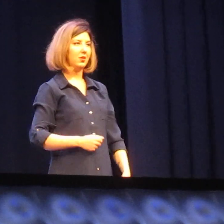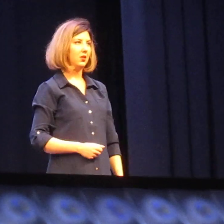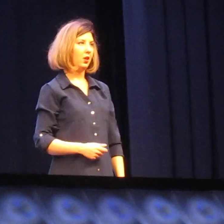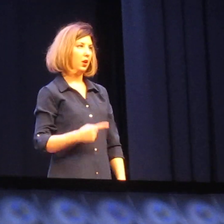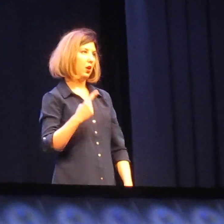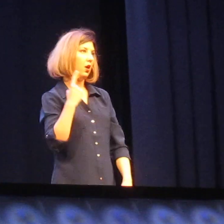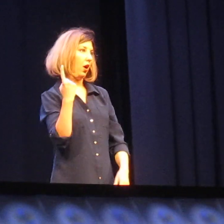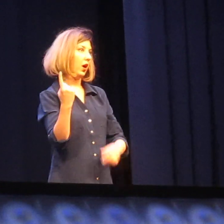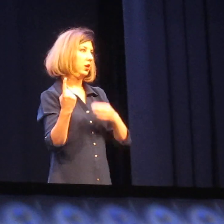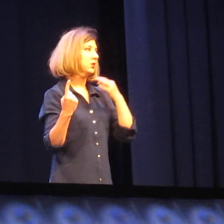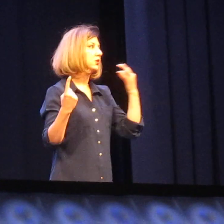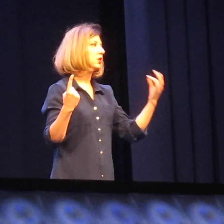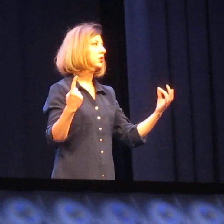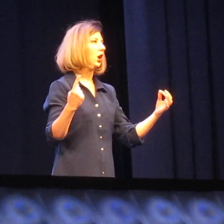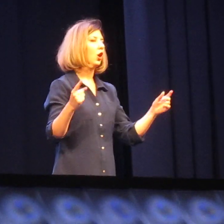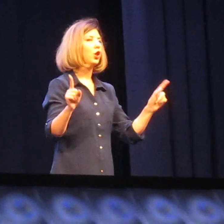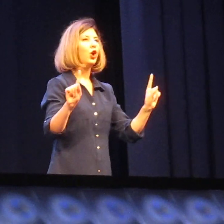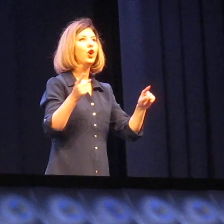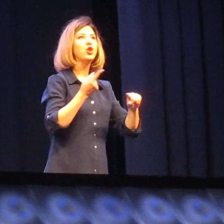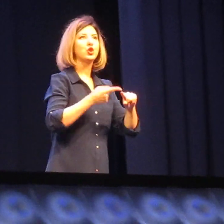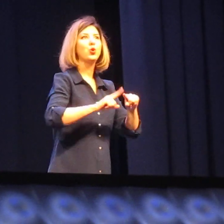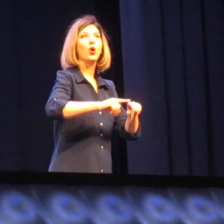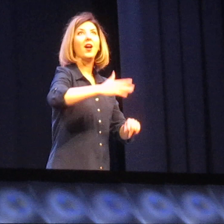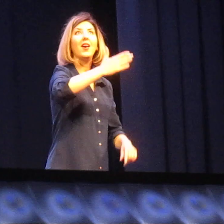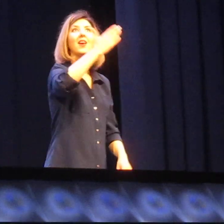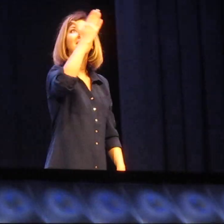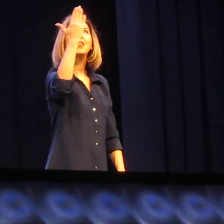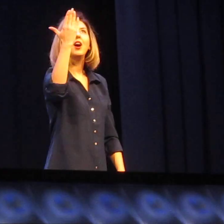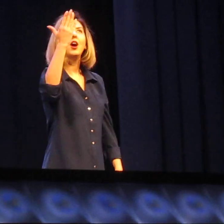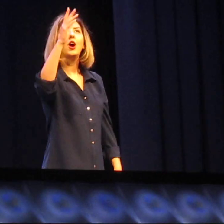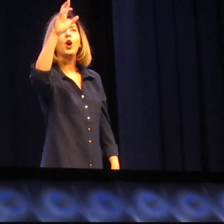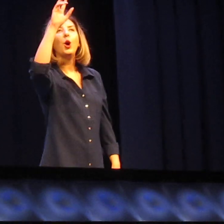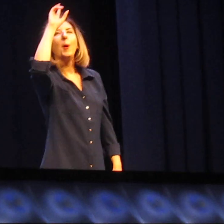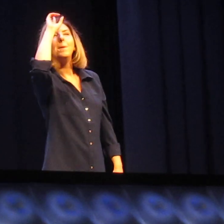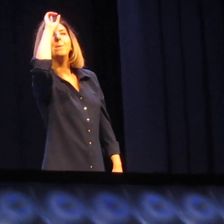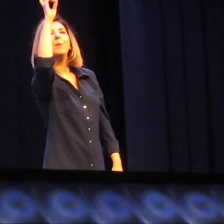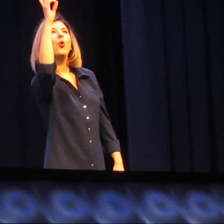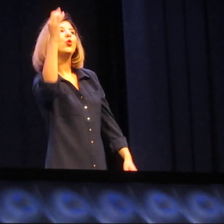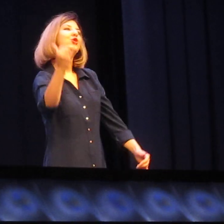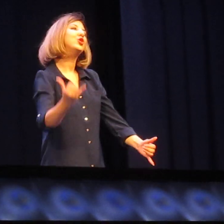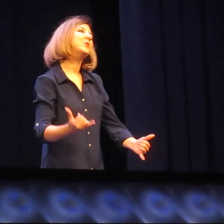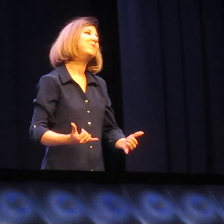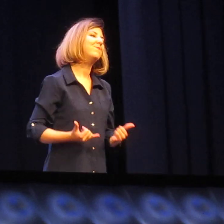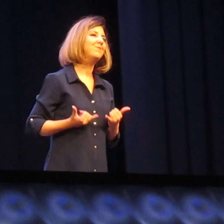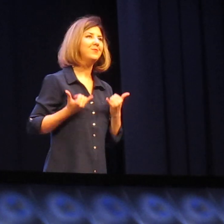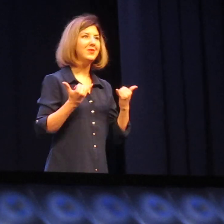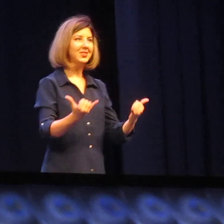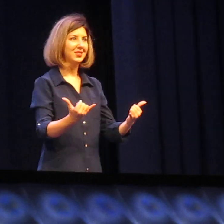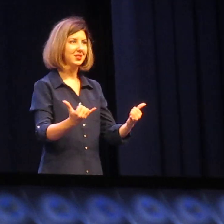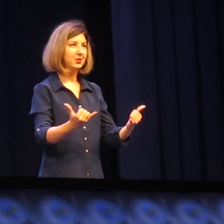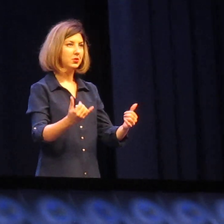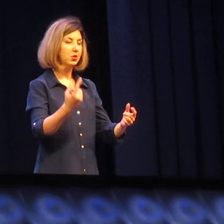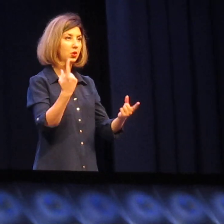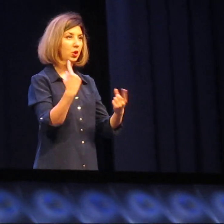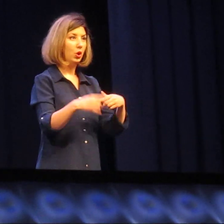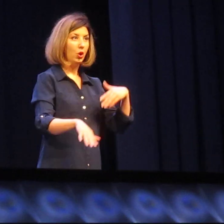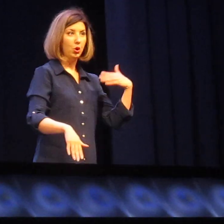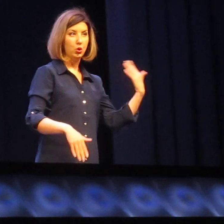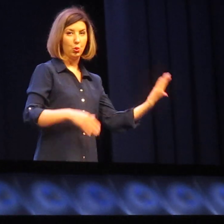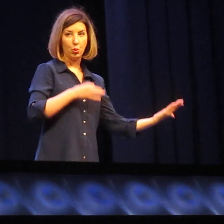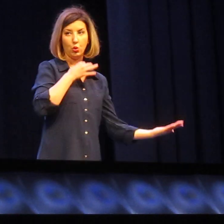игра. Один сказал, что это Божья милость.